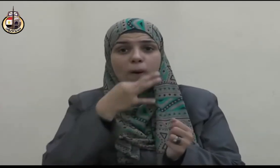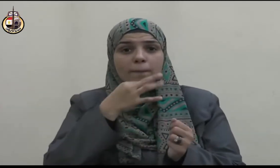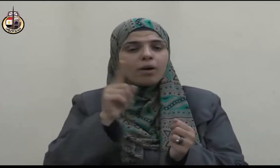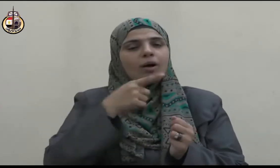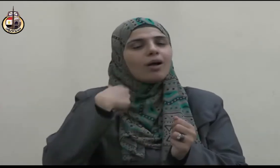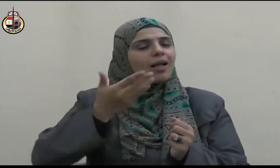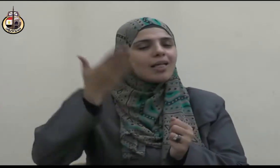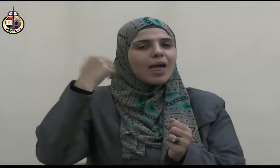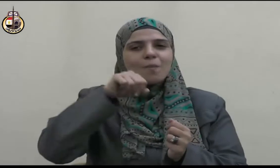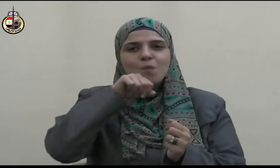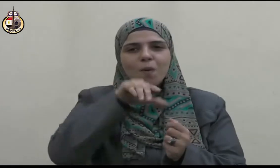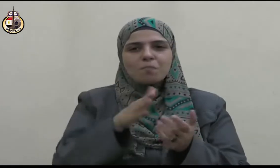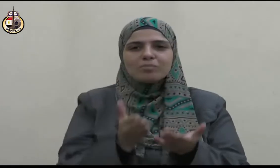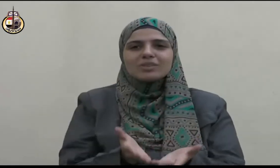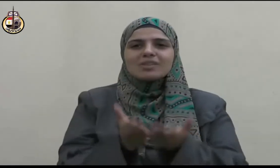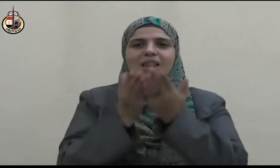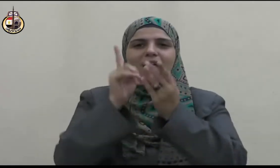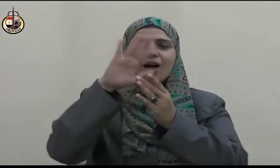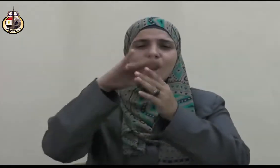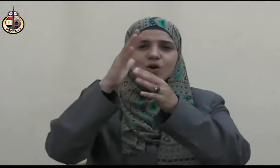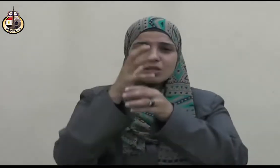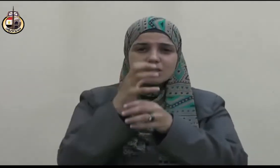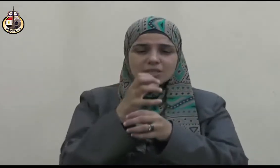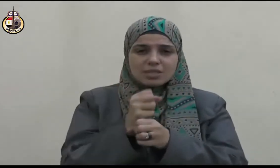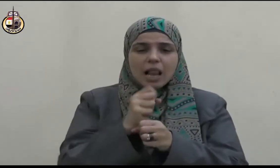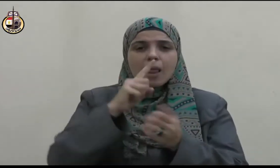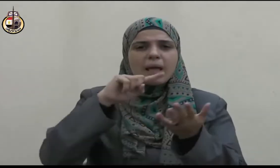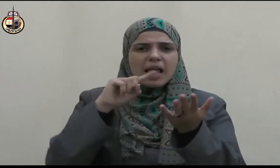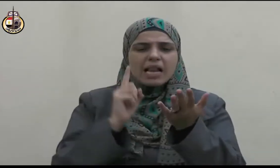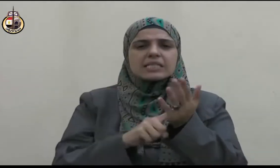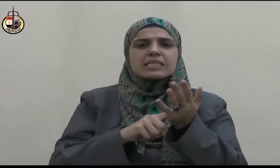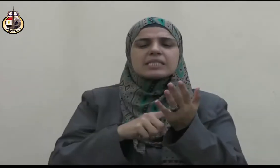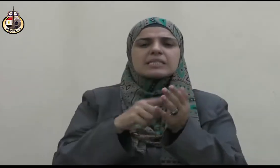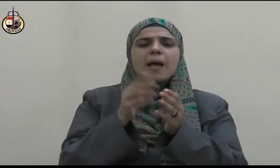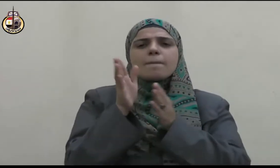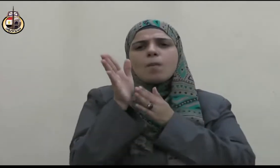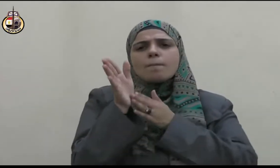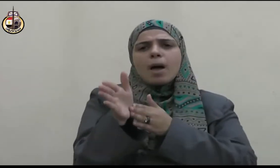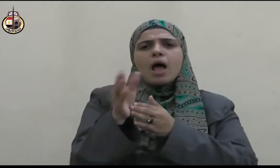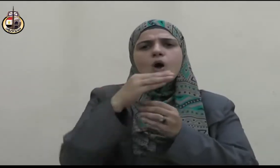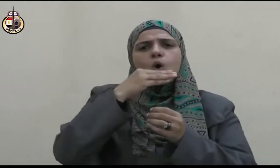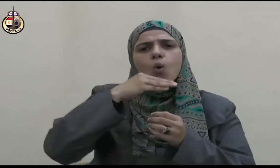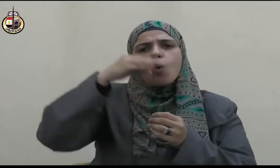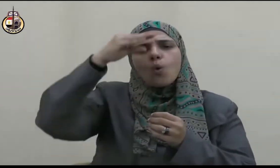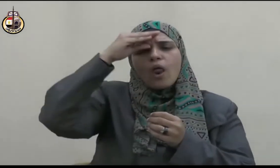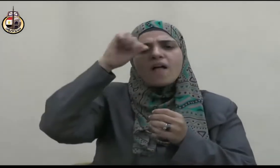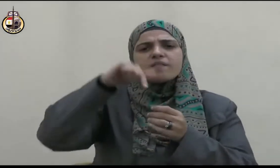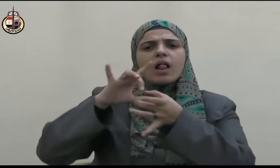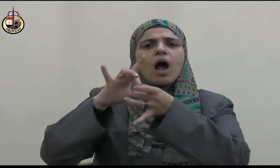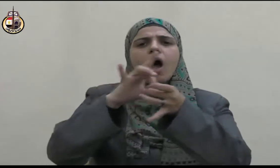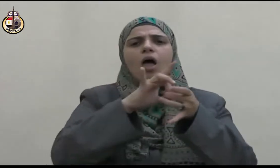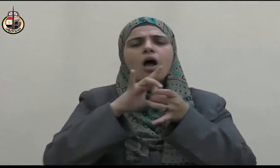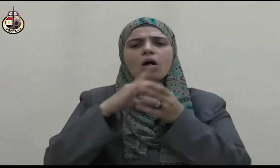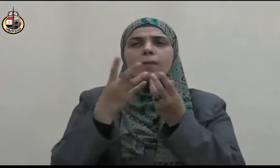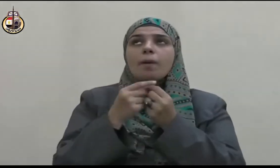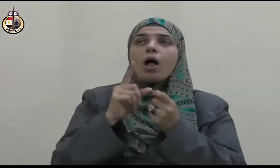مع ربه وعلاقته مع الناس كلهم على اختلاف أجناسهم وألوانهم